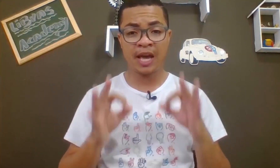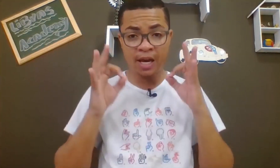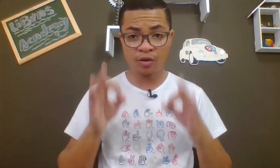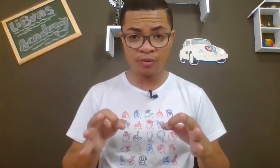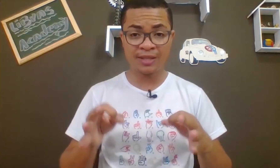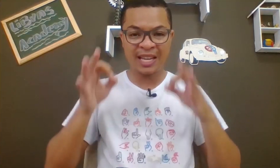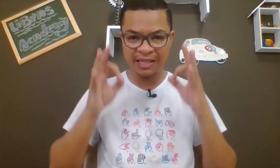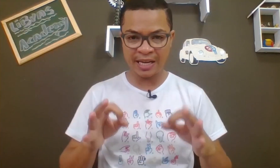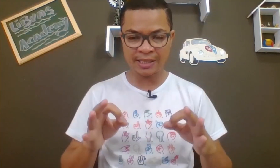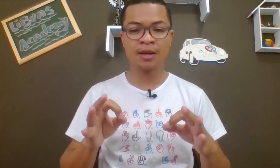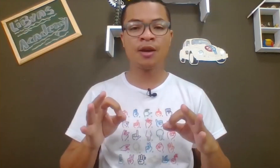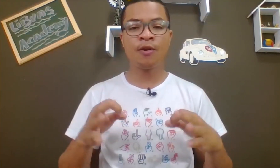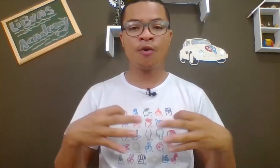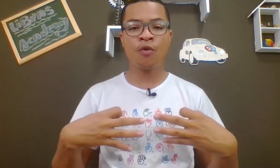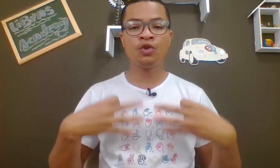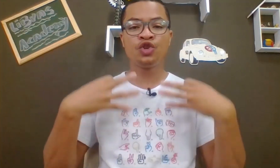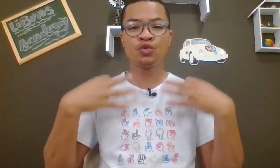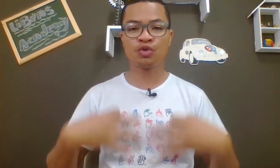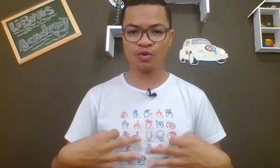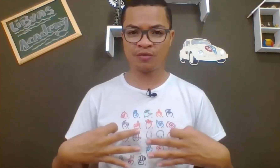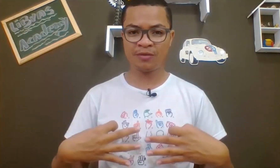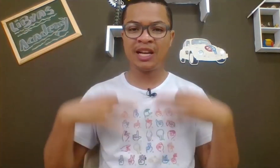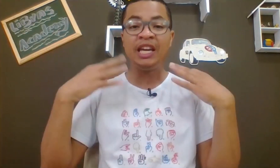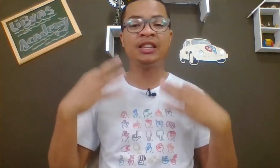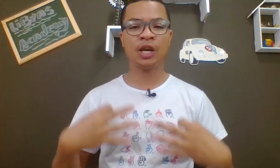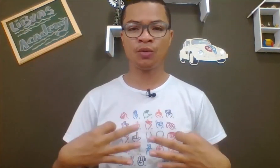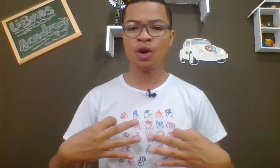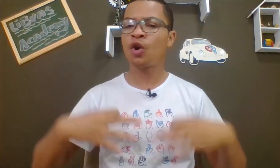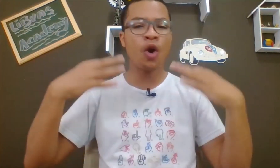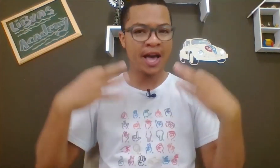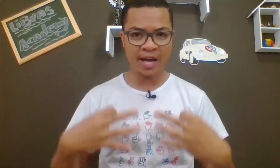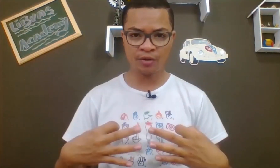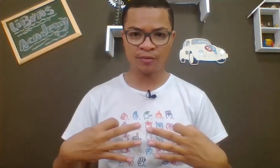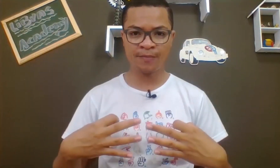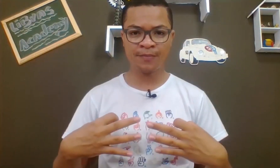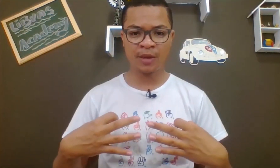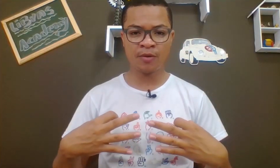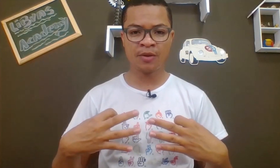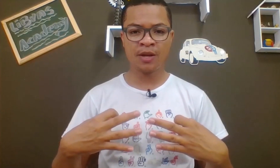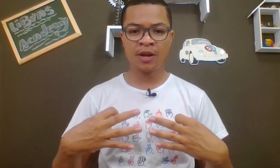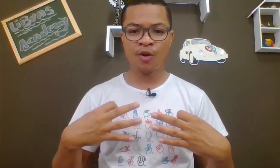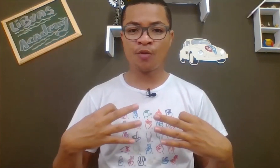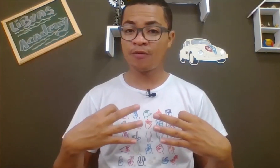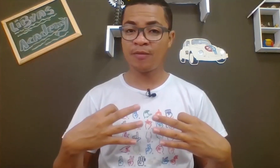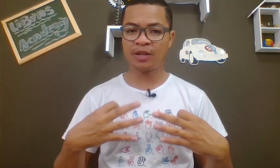certo, certeza, com justo, íntegro, correto, tá bom? Ó, o movimento,